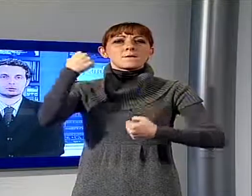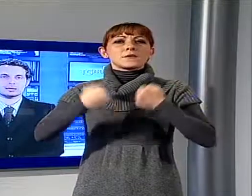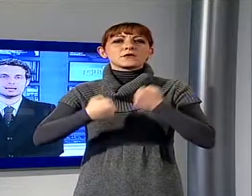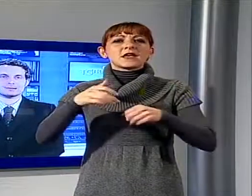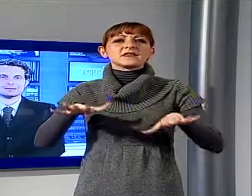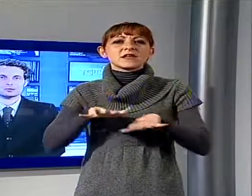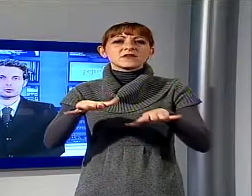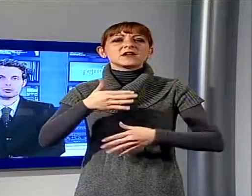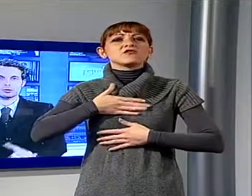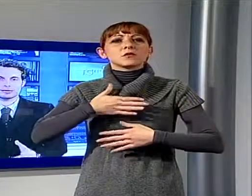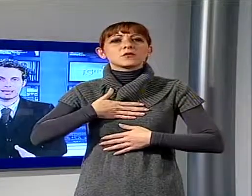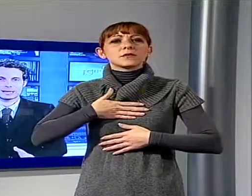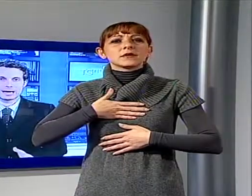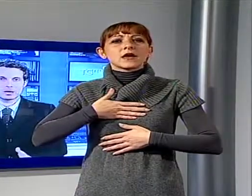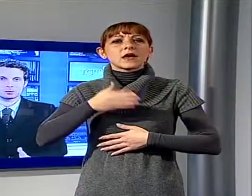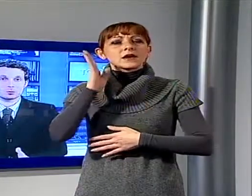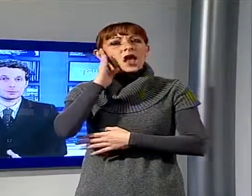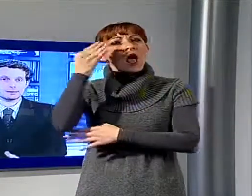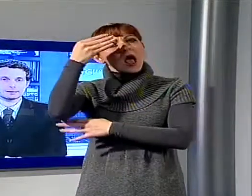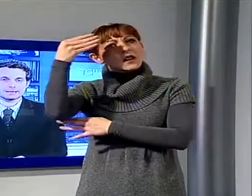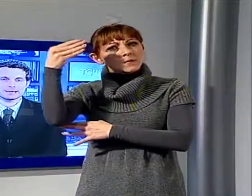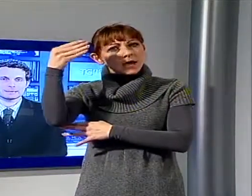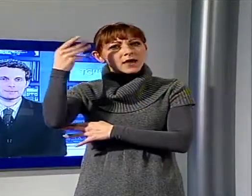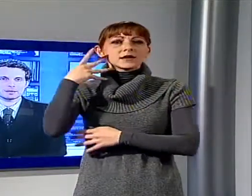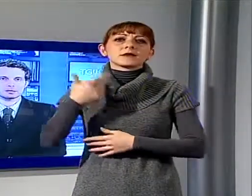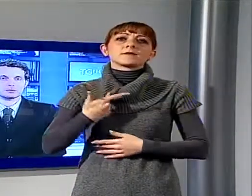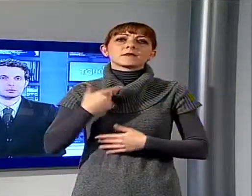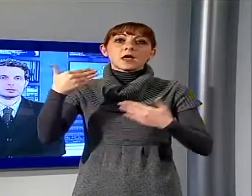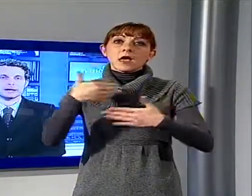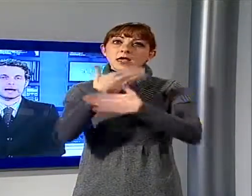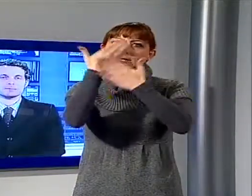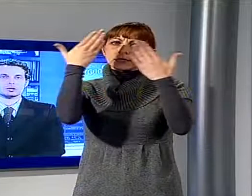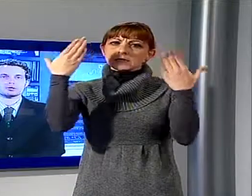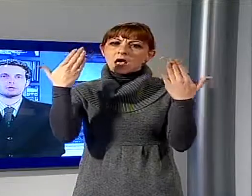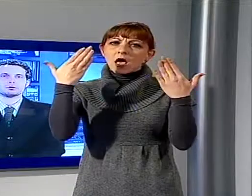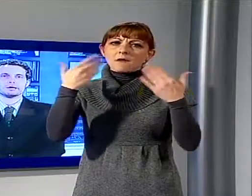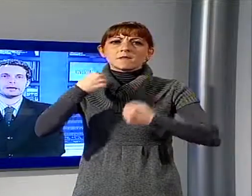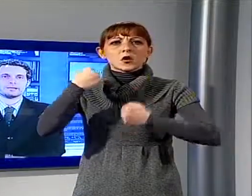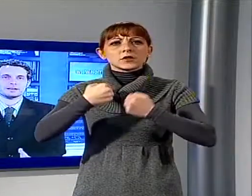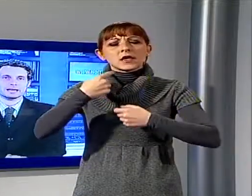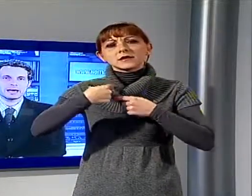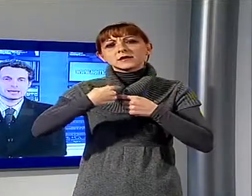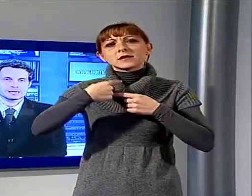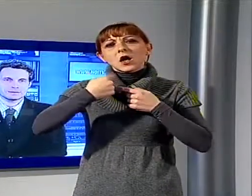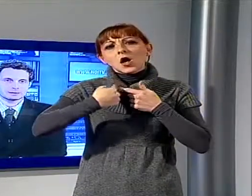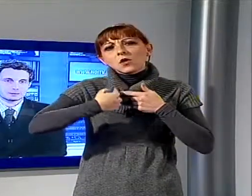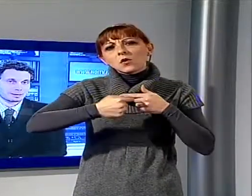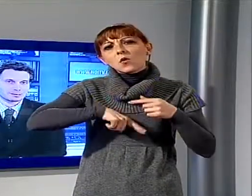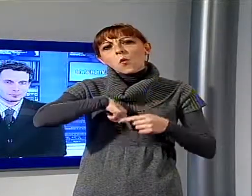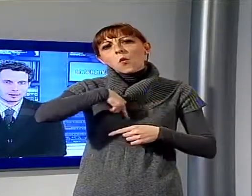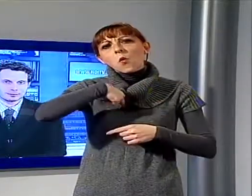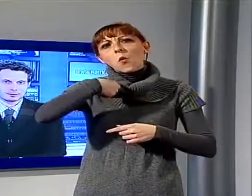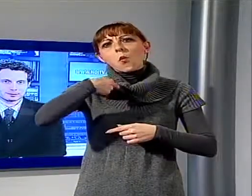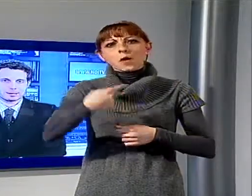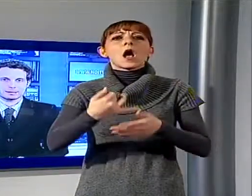contro la tassa di soggiorno è stata una lunga mattinata di fronte al municipio e alla fine è arrivata una